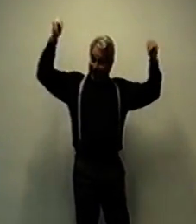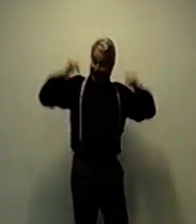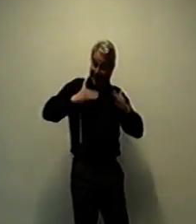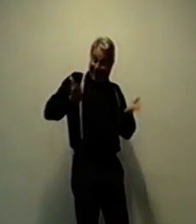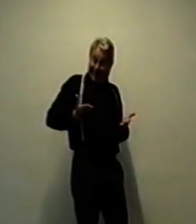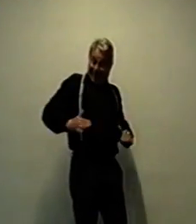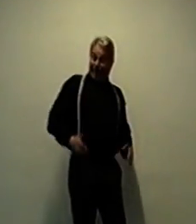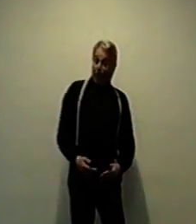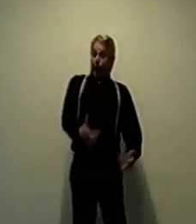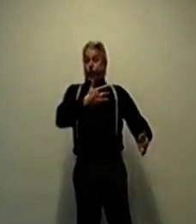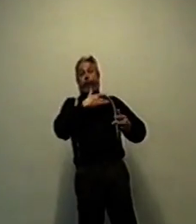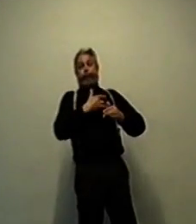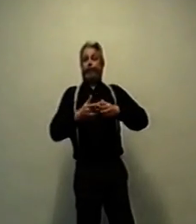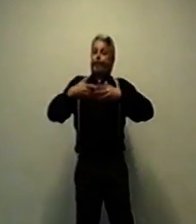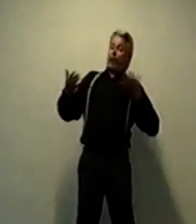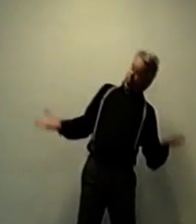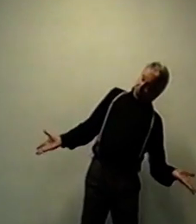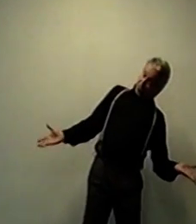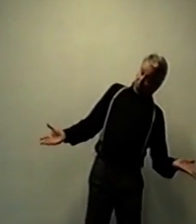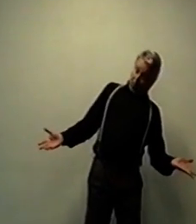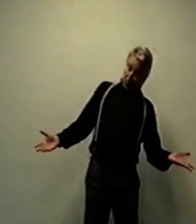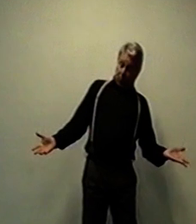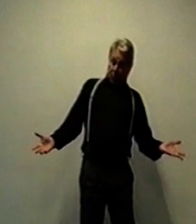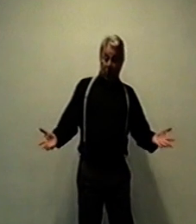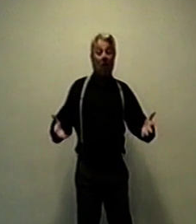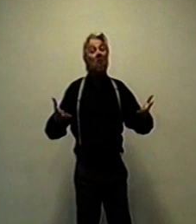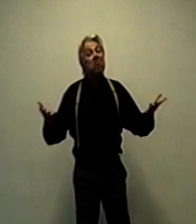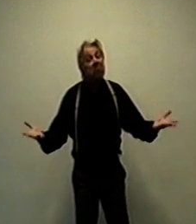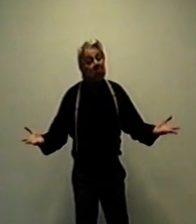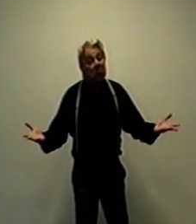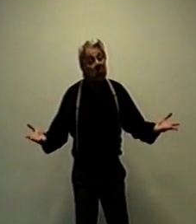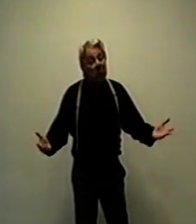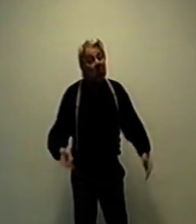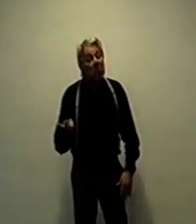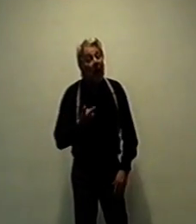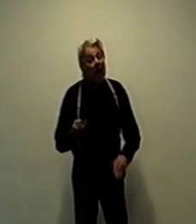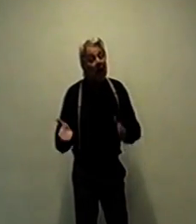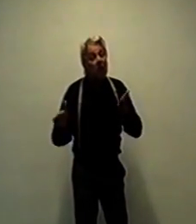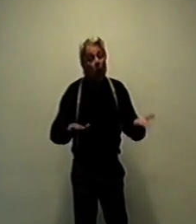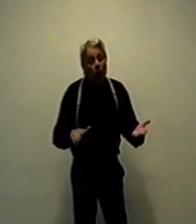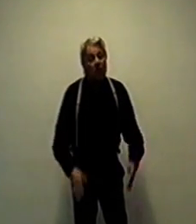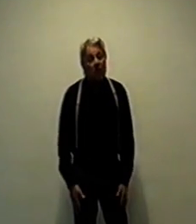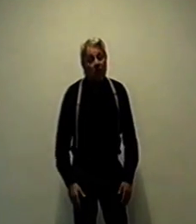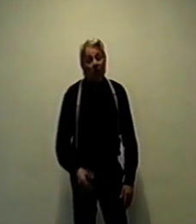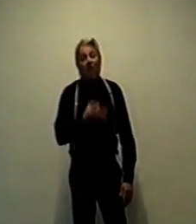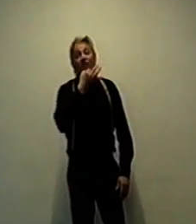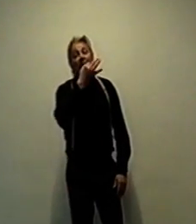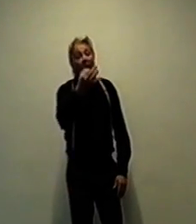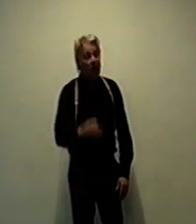hätte nicht so sein sollen. Wer hat das Auto aufgehalten? Ich nicht. Der